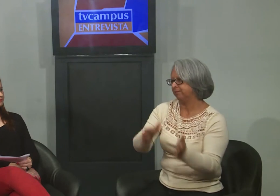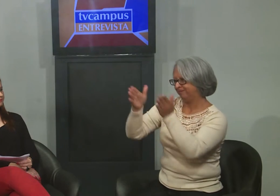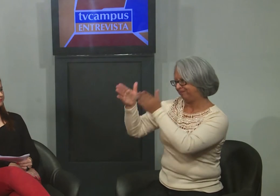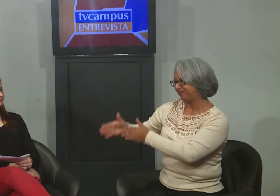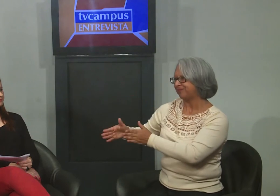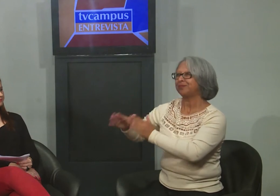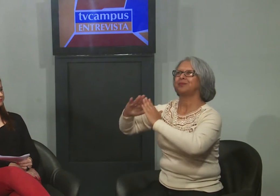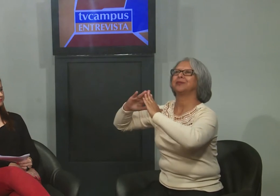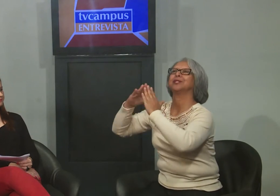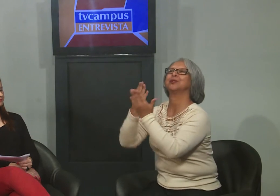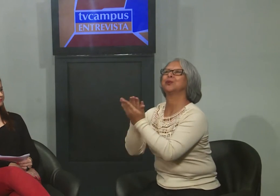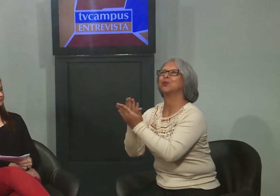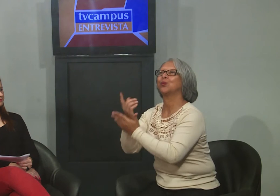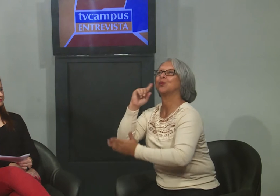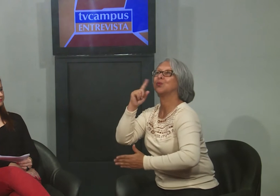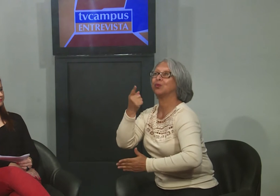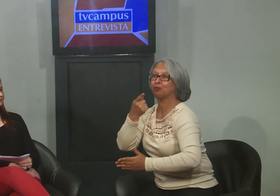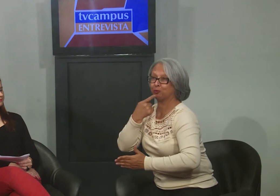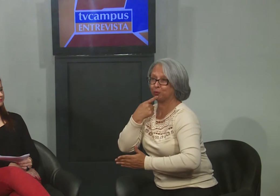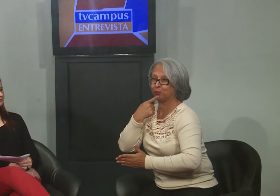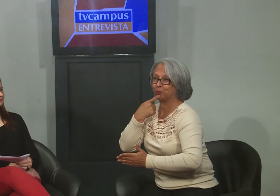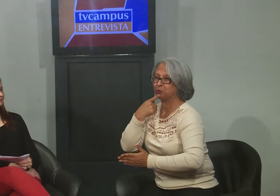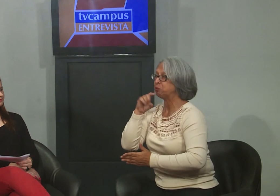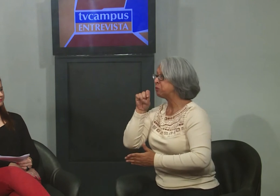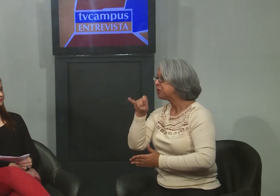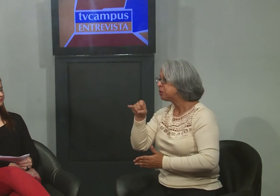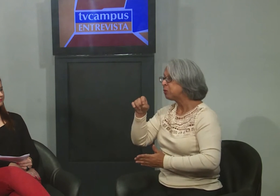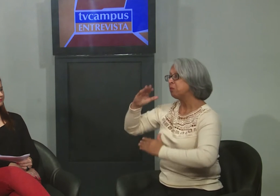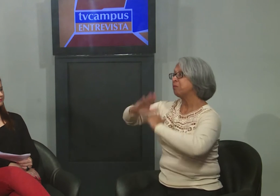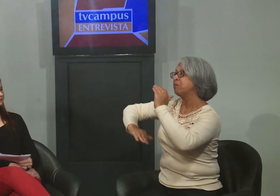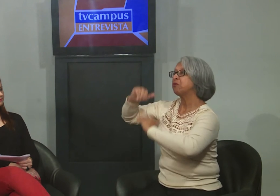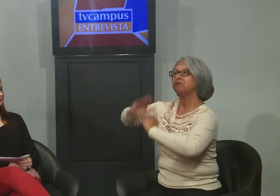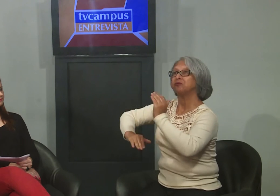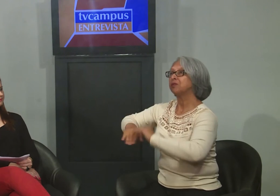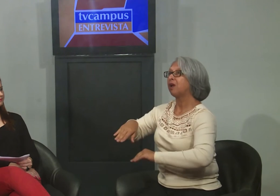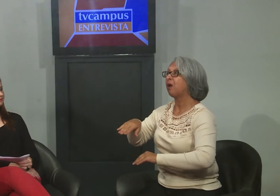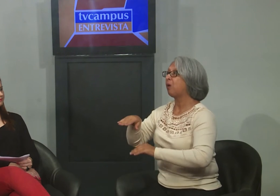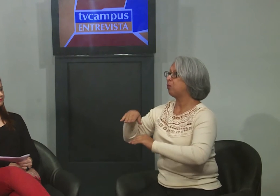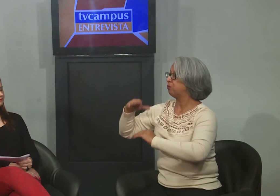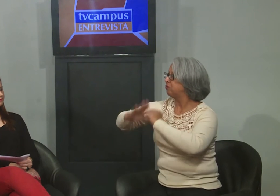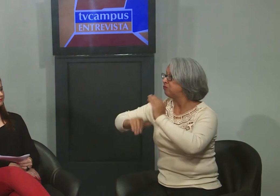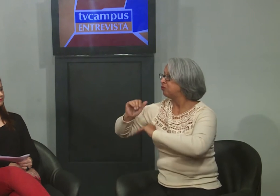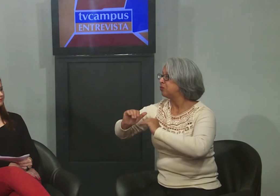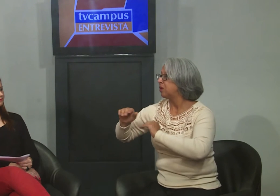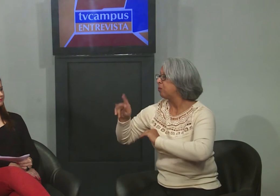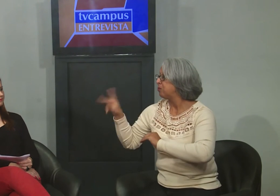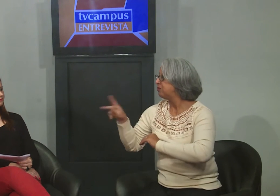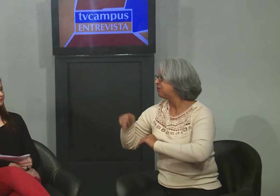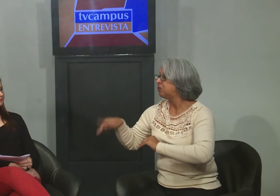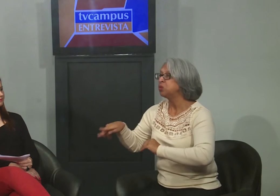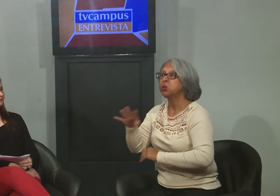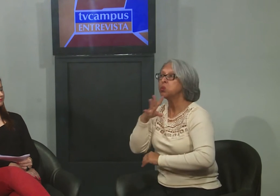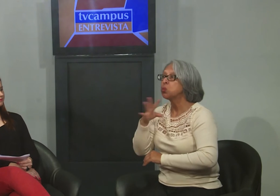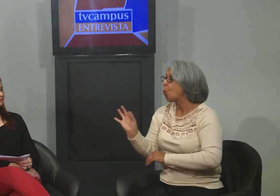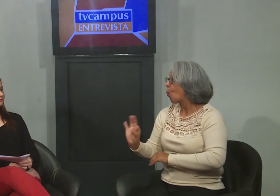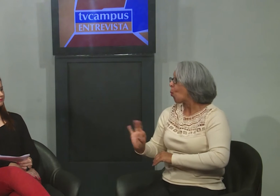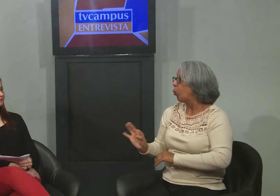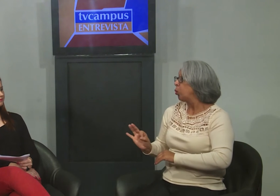também tem outra questão das escolas de surdos bilíngues. Se o profissional que está atuando nessa escola não